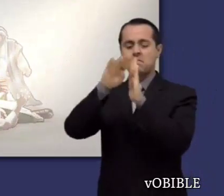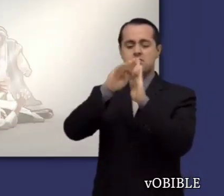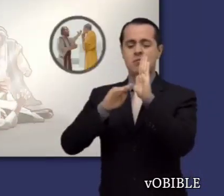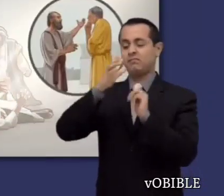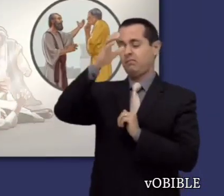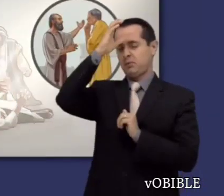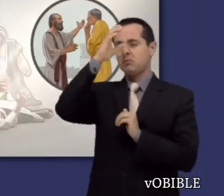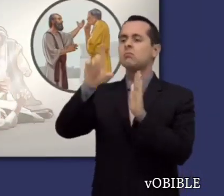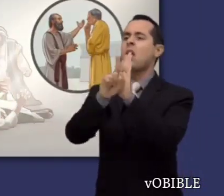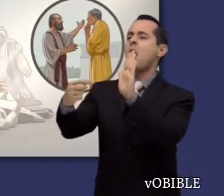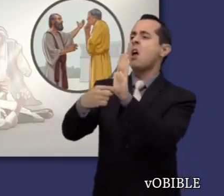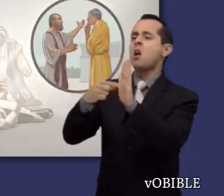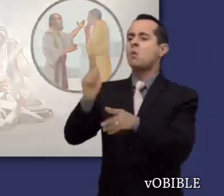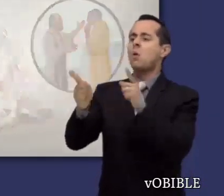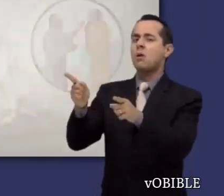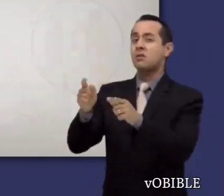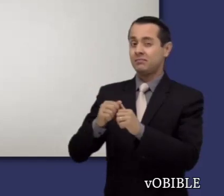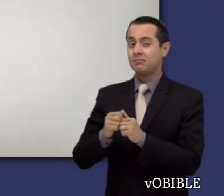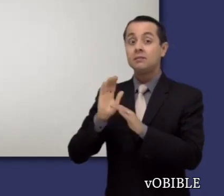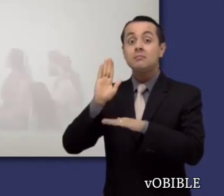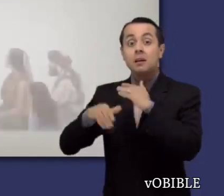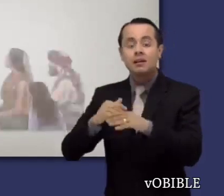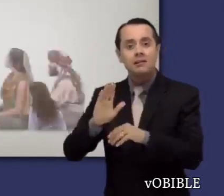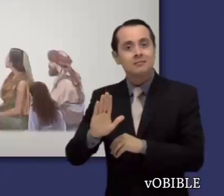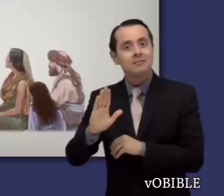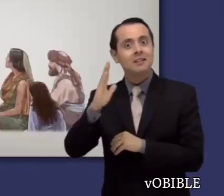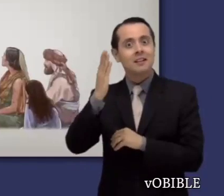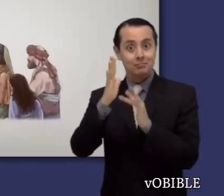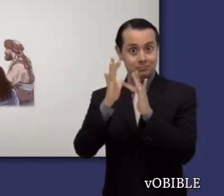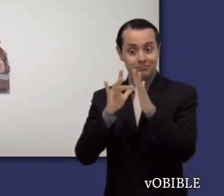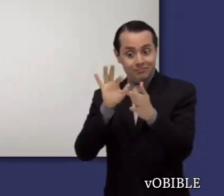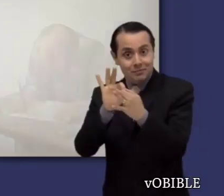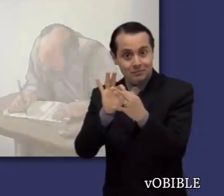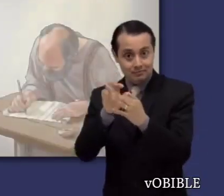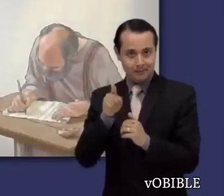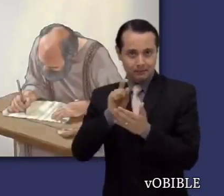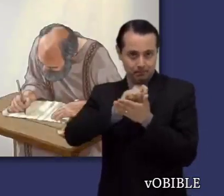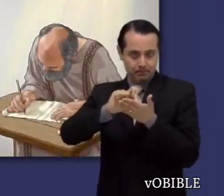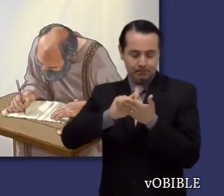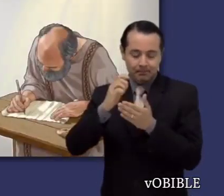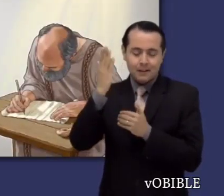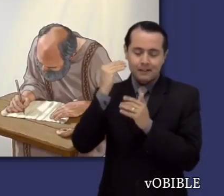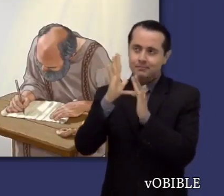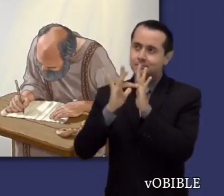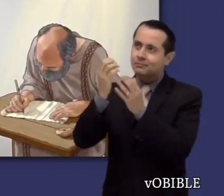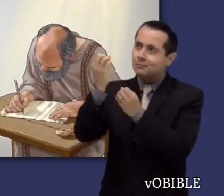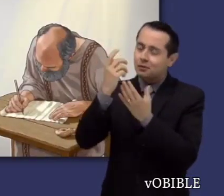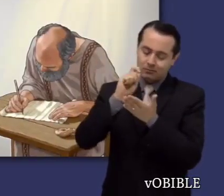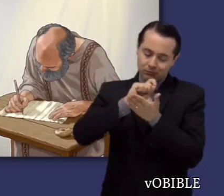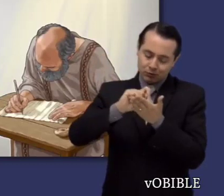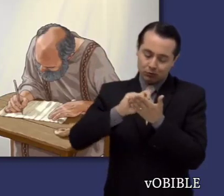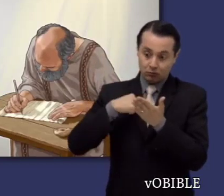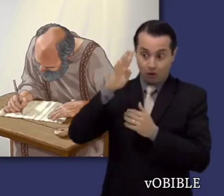judaísmo al cristianismo. Les recuerda a los gálatas que lo que él les ha enseñado lo recibió mediante una